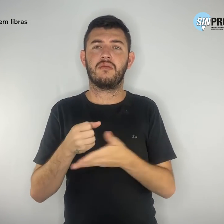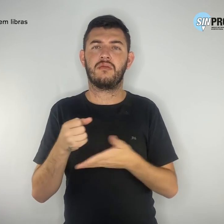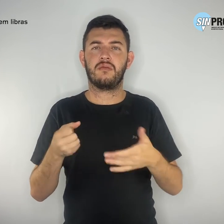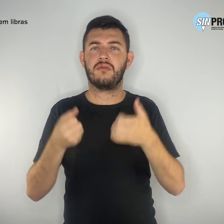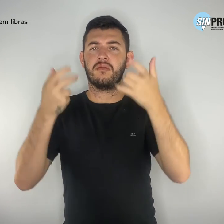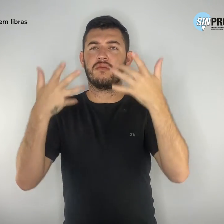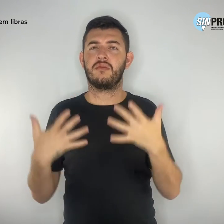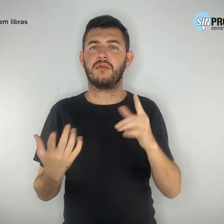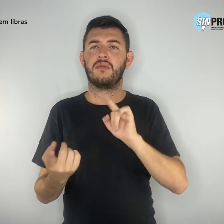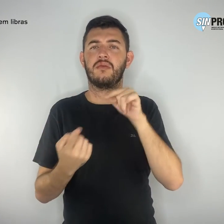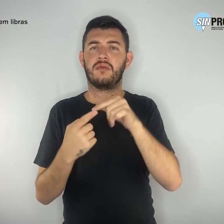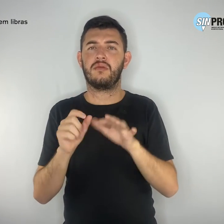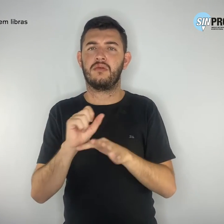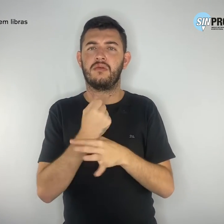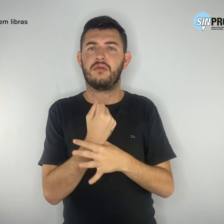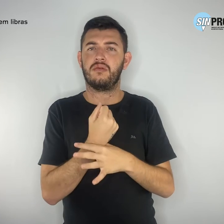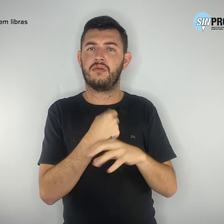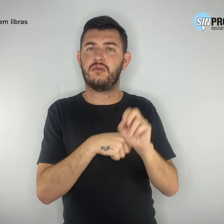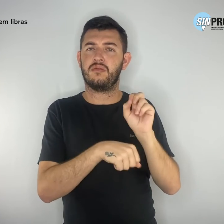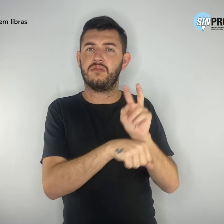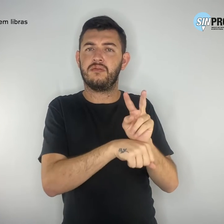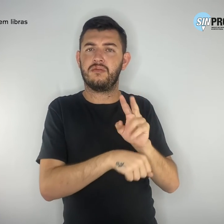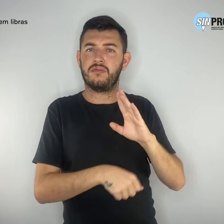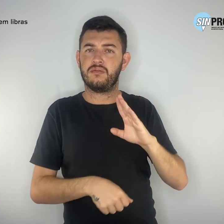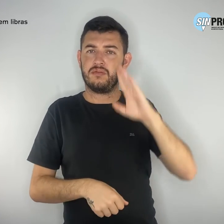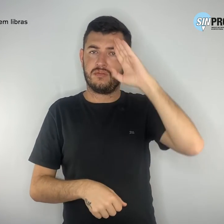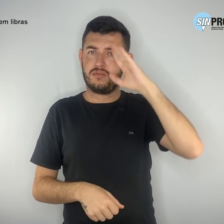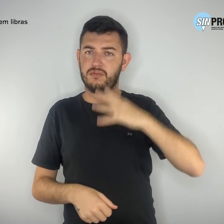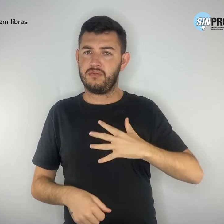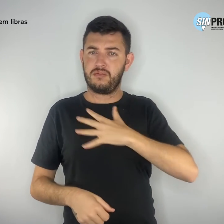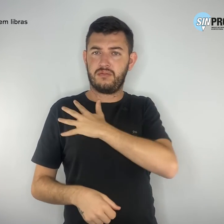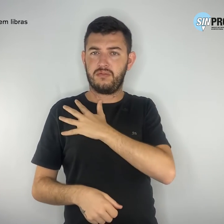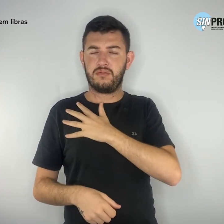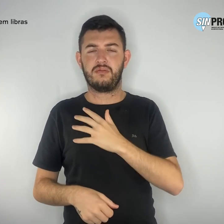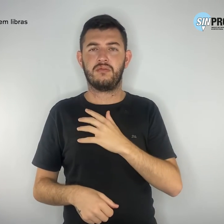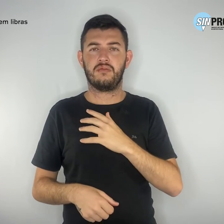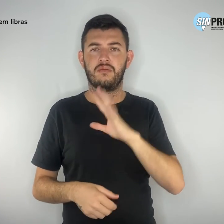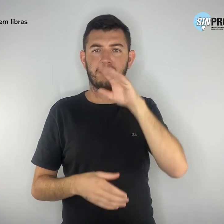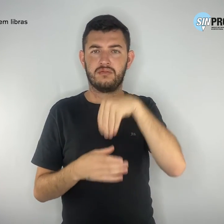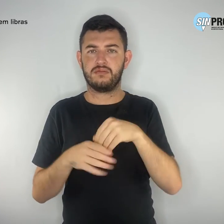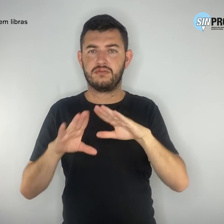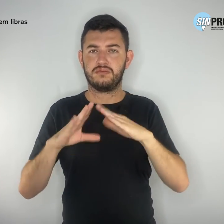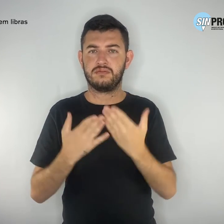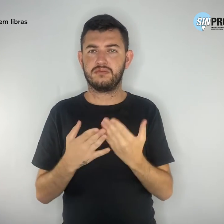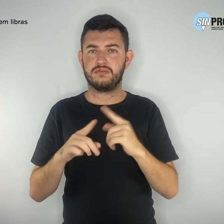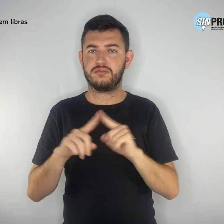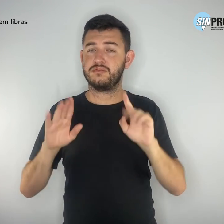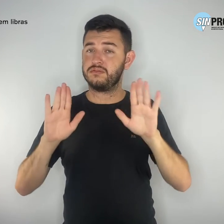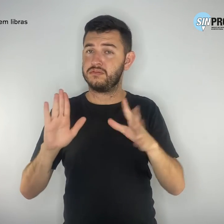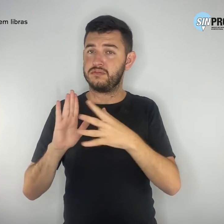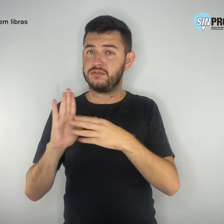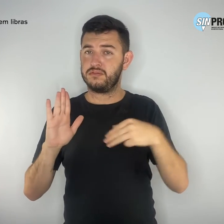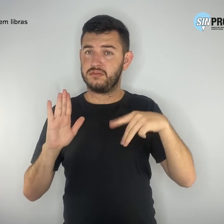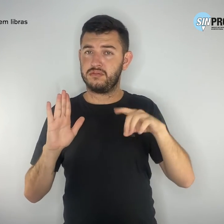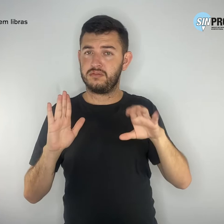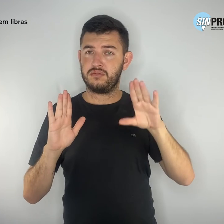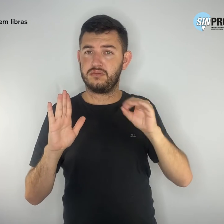a militarização. O modelo implementado por Bolsonaro e Ibanez é uma